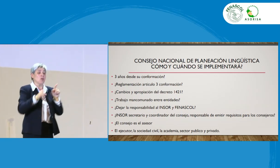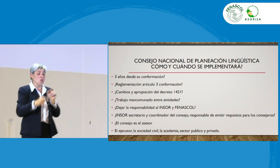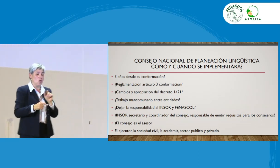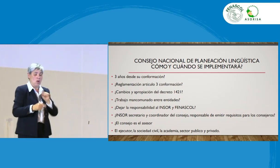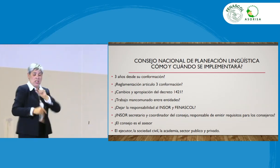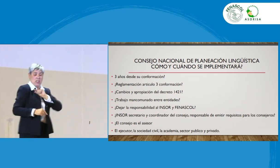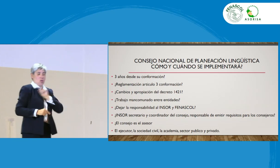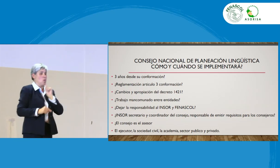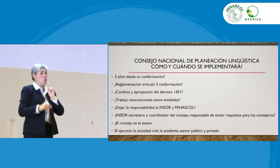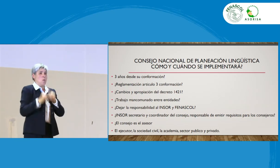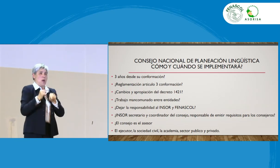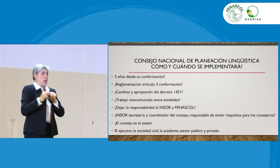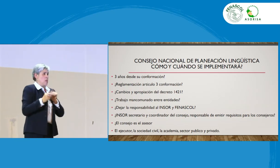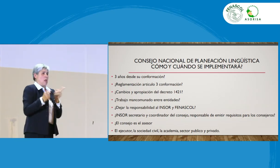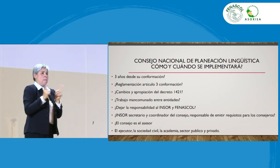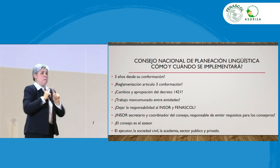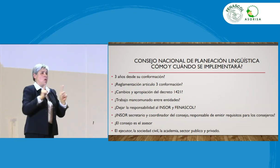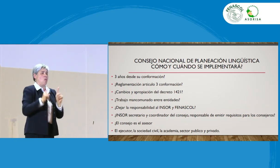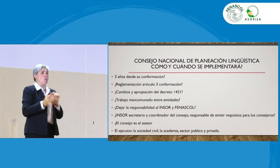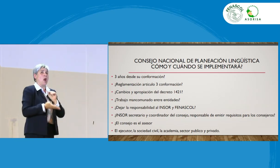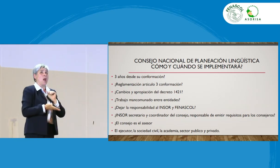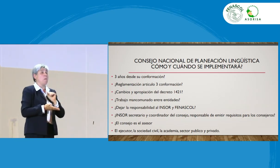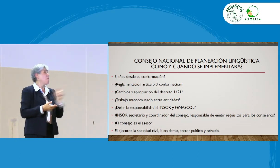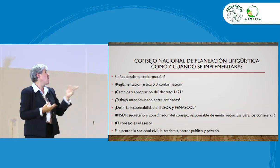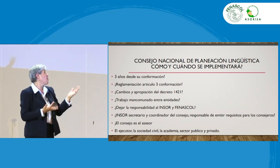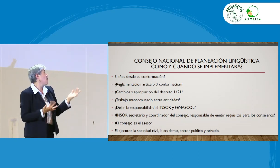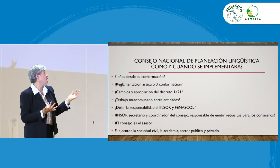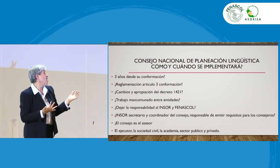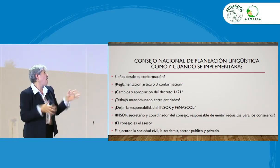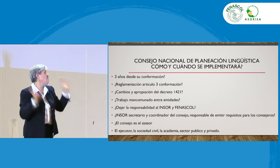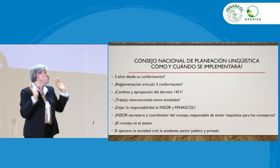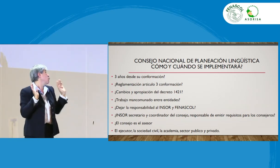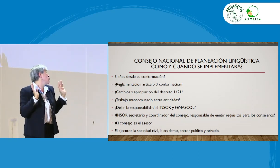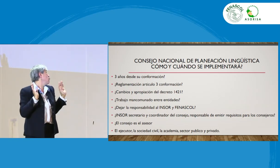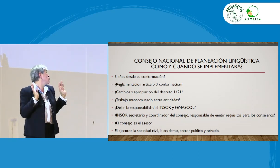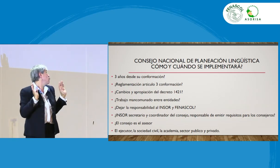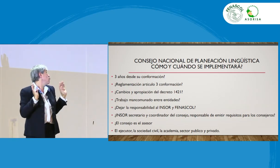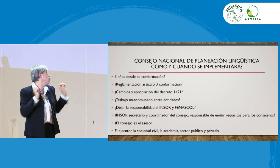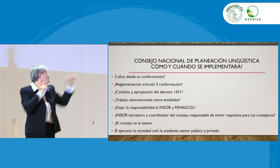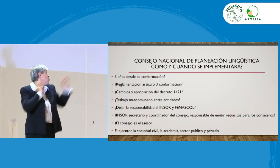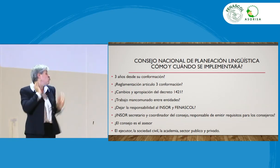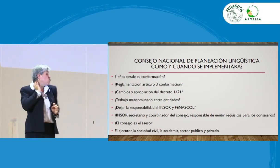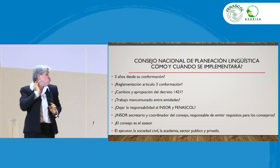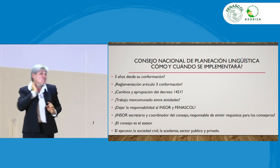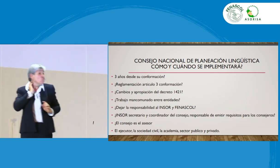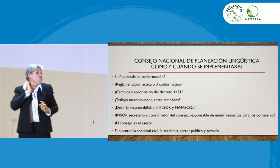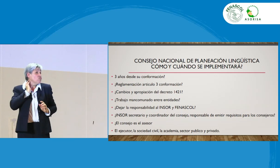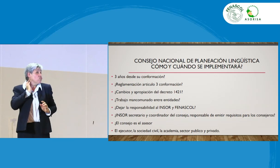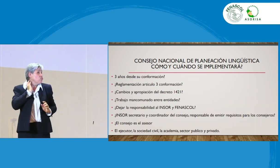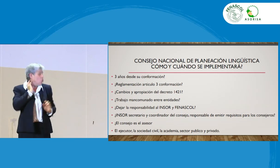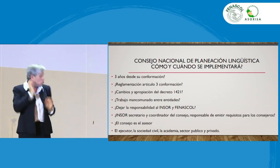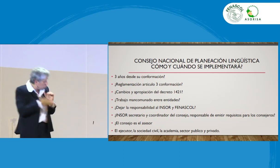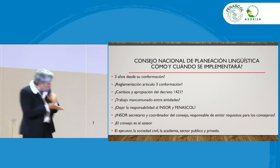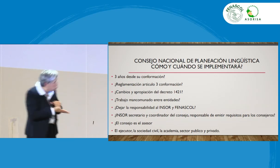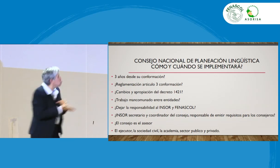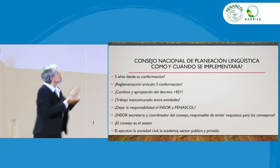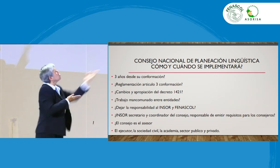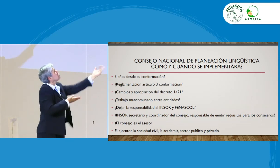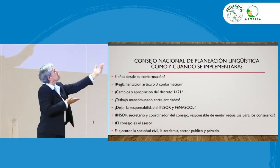digamos, el INSOR, tampoco puede hacerlo, porque, pues, el ministerio no lo deja, entonces, pensar que aquí quedamos, y ya, no, tenemos